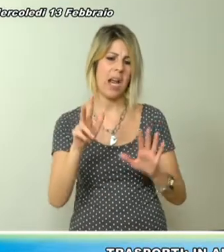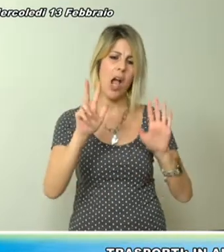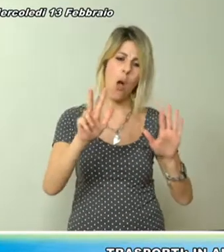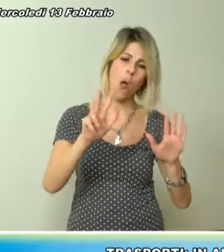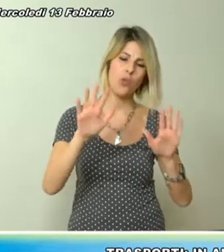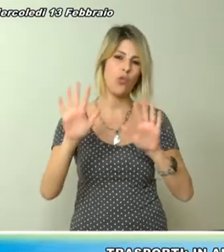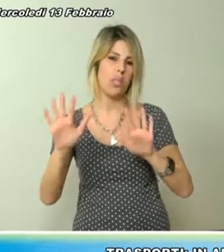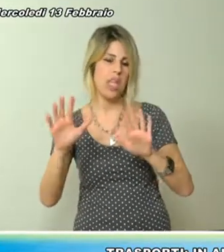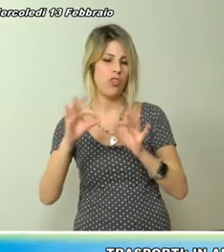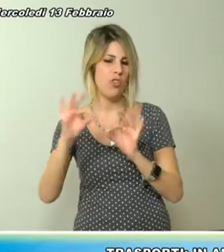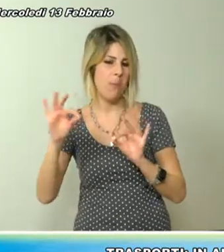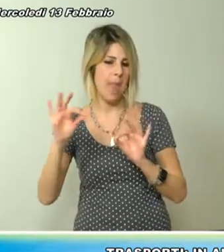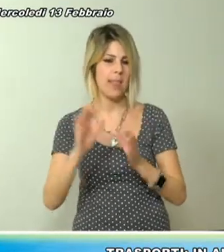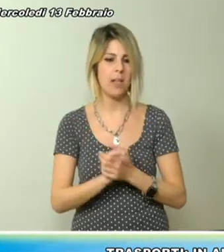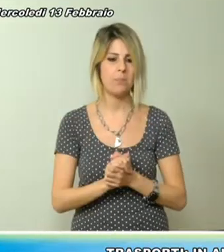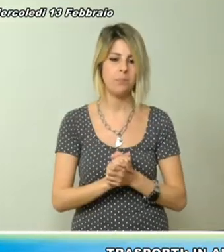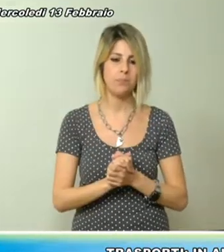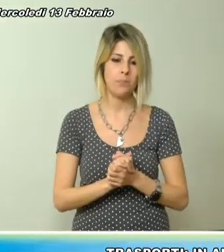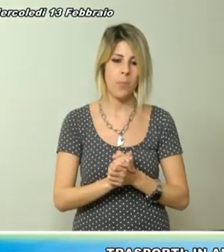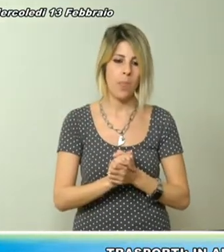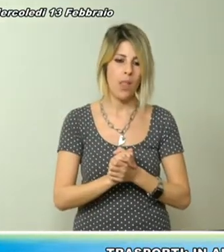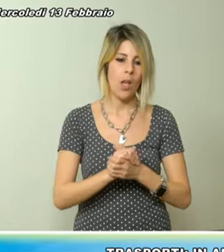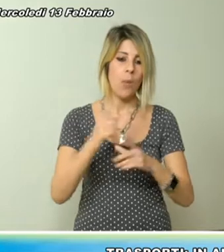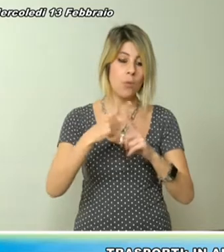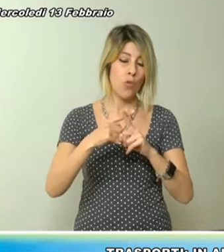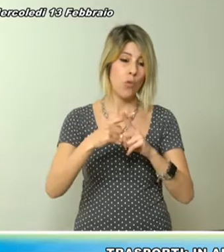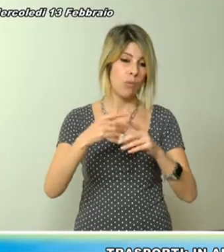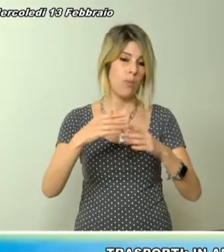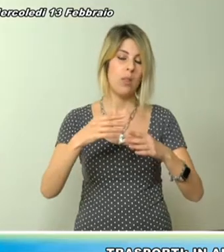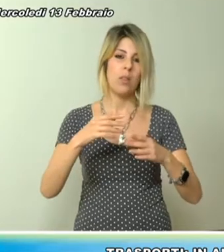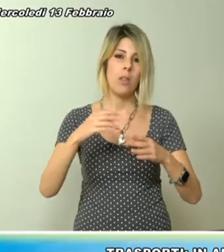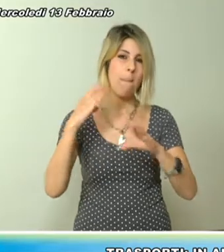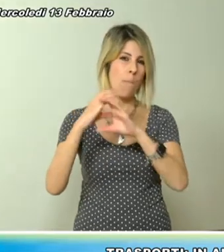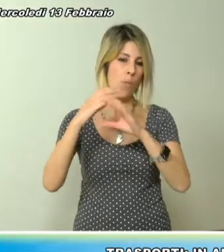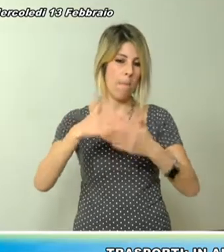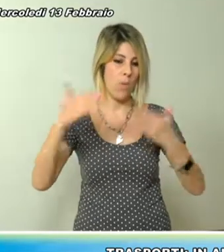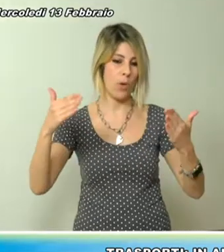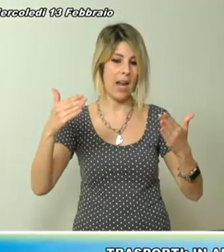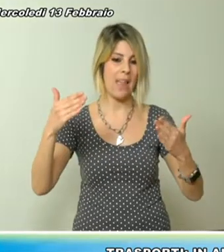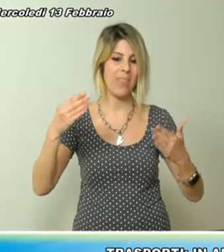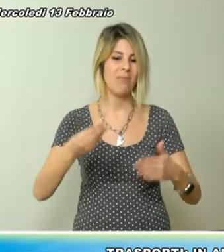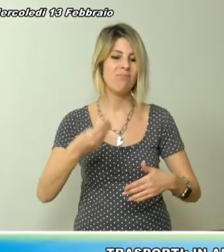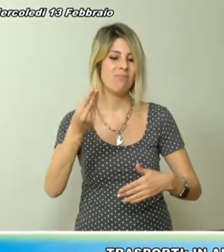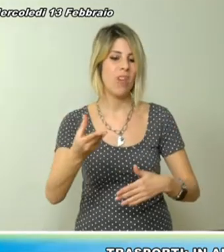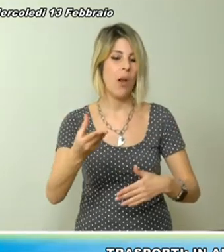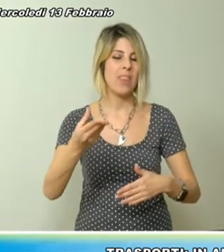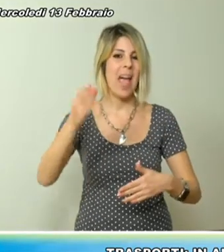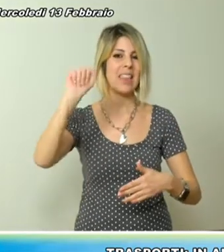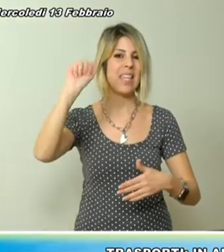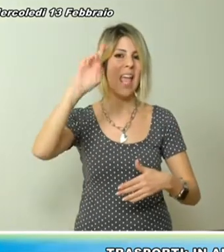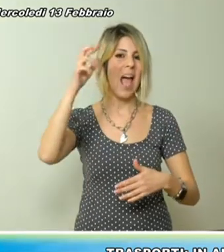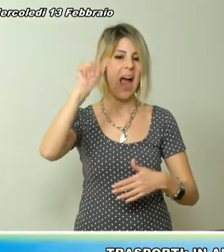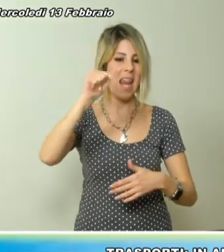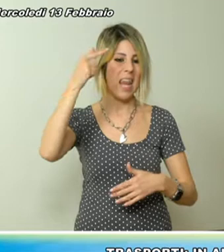metri. ibridi suburbani lunghi e snodati circa 500 bus